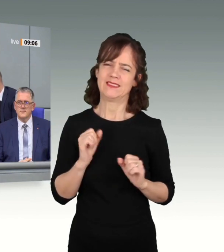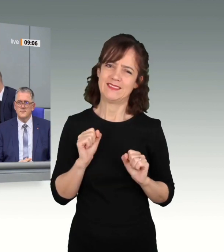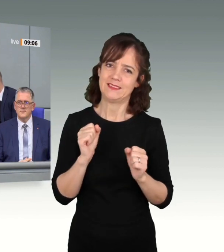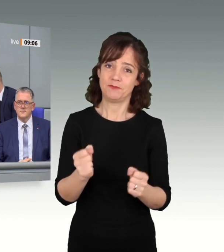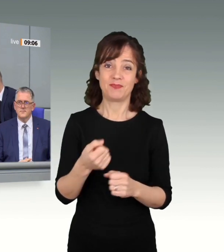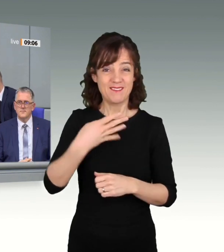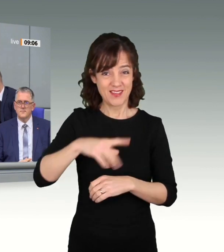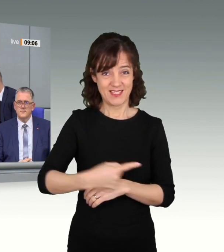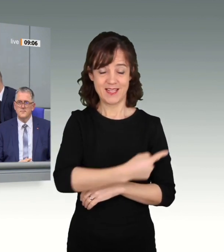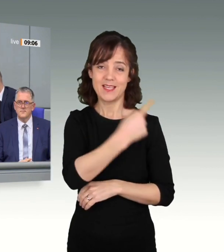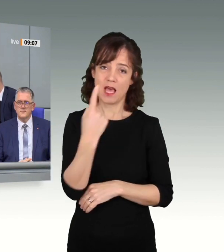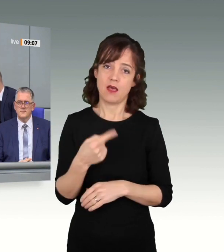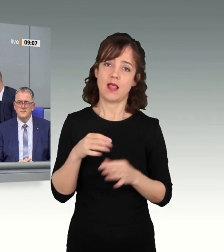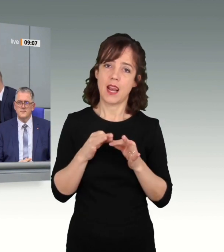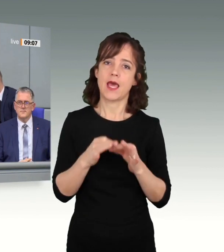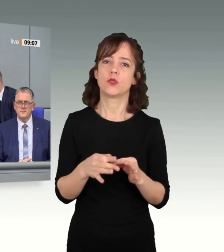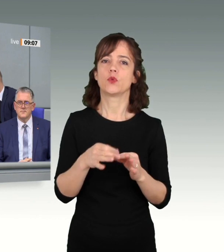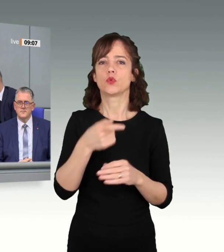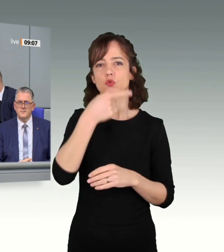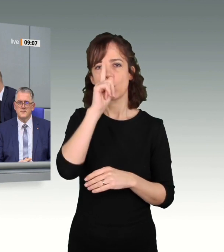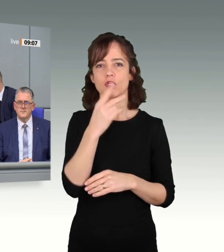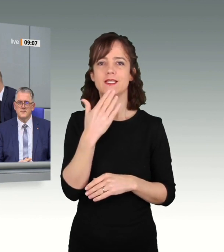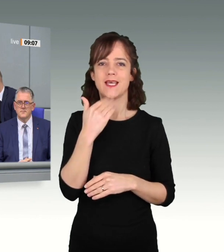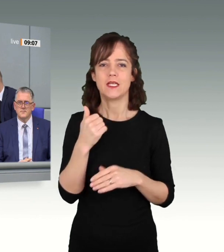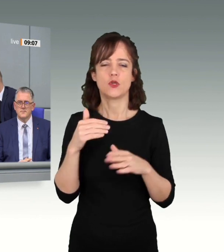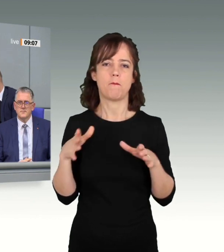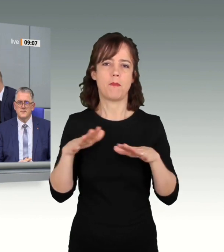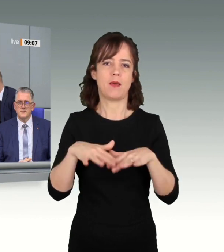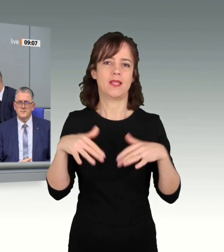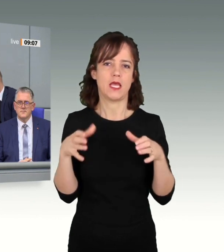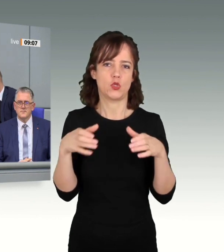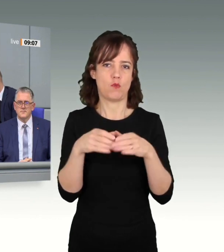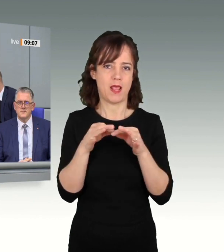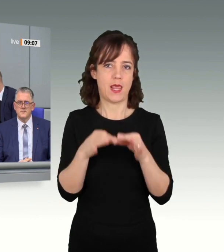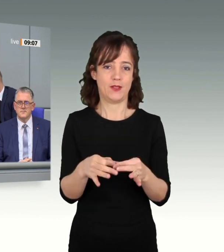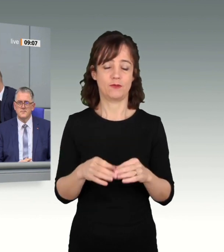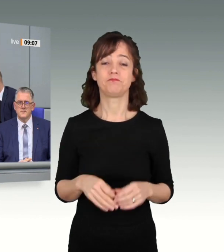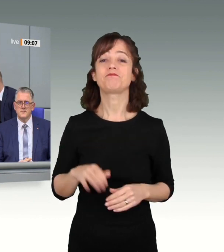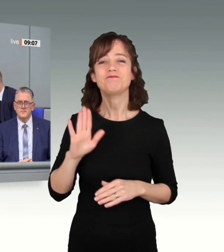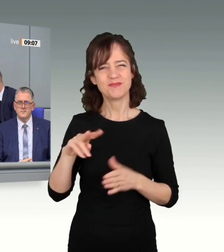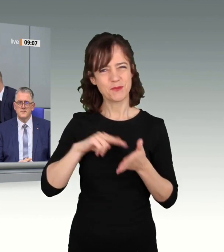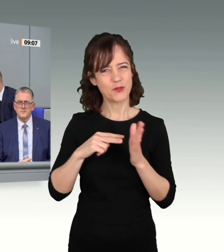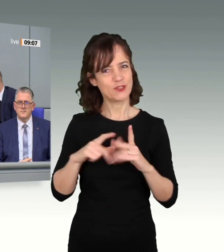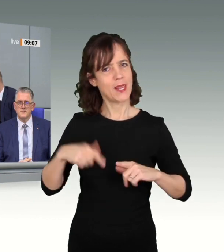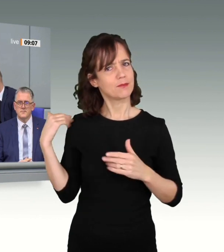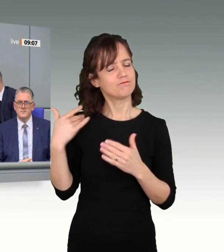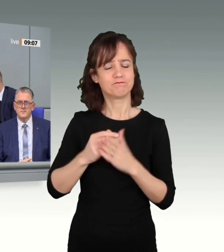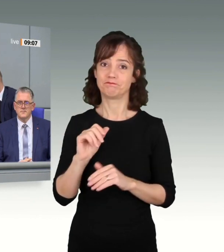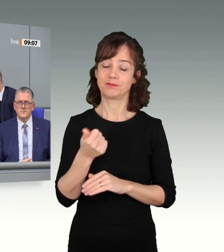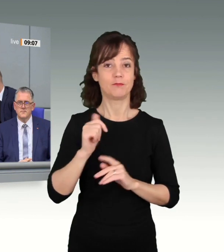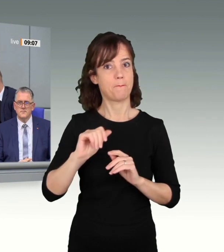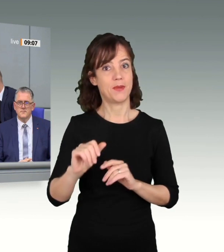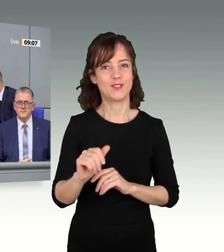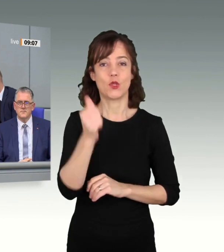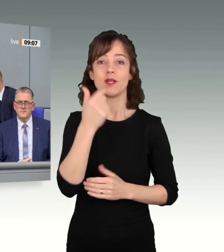sie die deutsch-israelische Parlamentariergruppe. Der glücklichste Augenblick ihres politischen Lebens war aber für